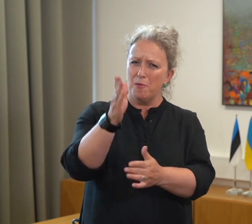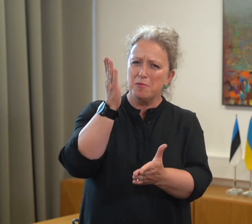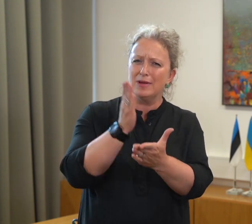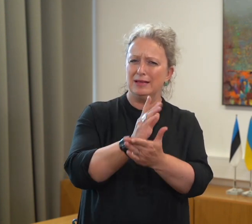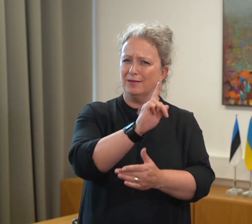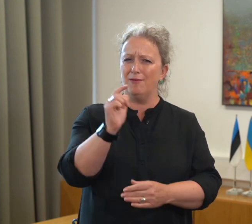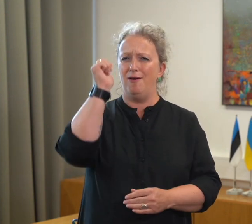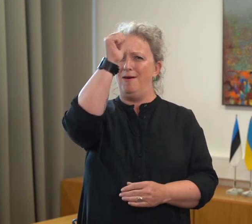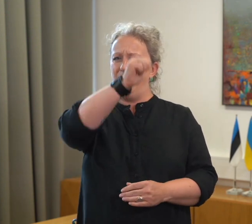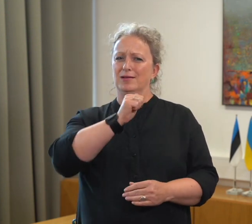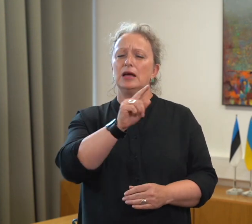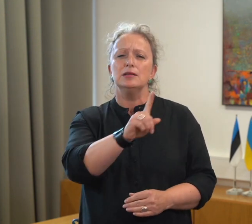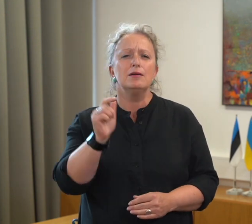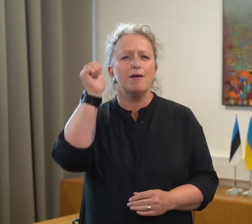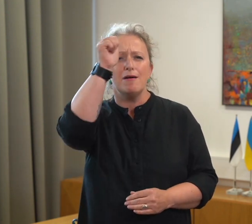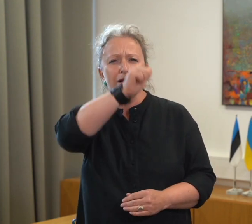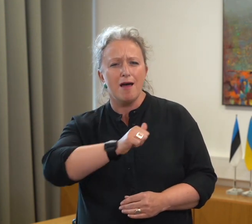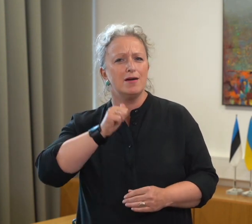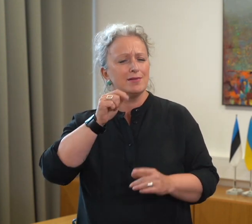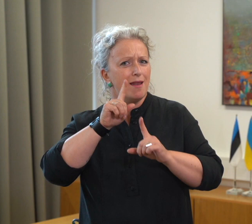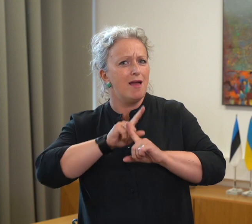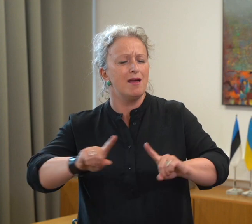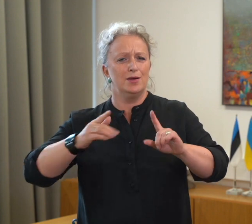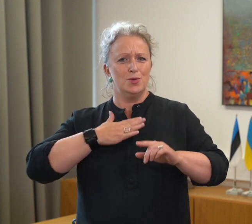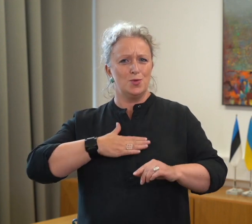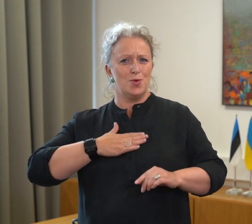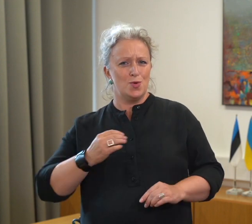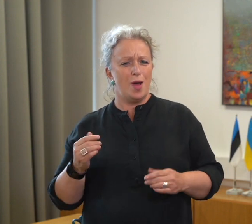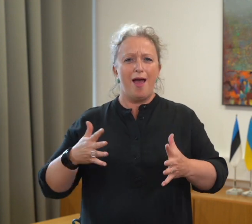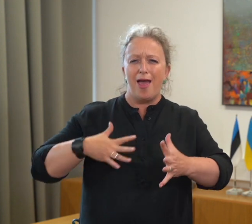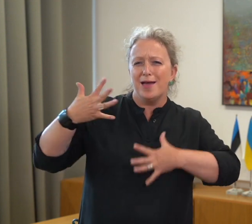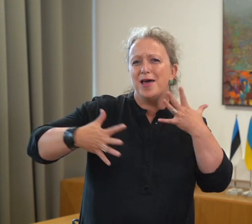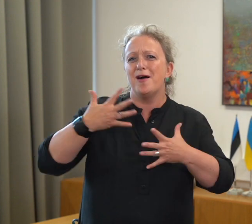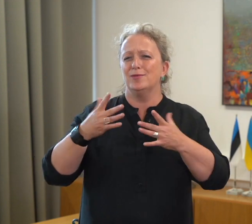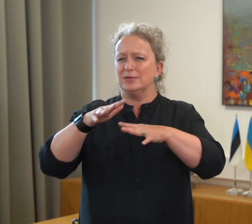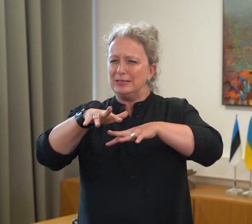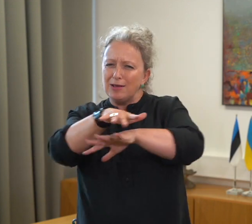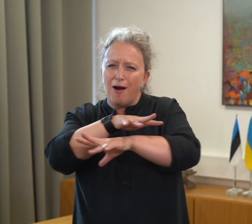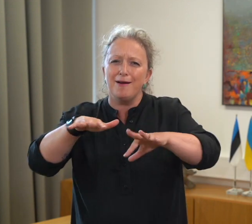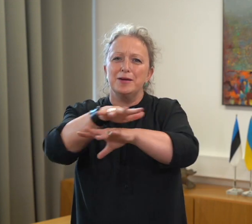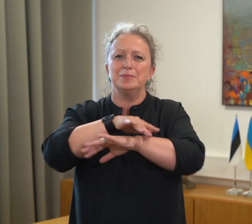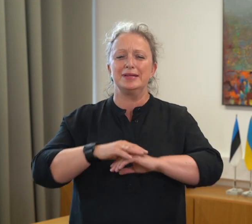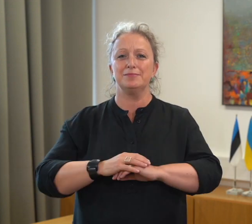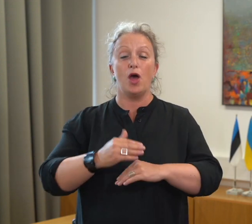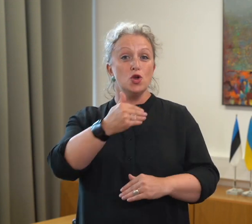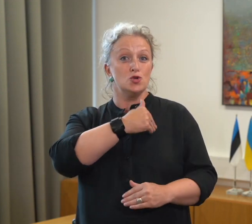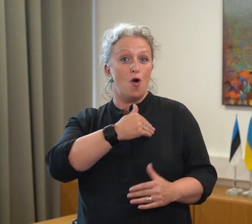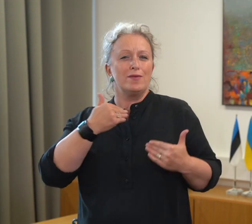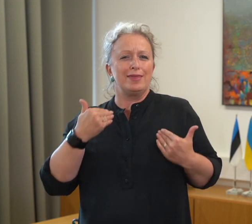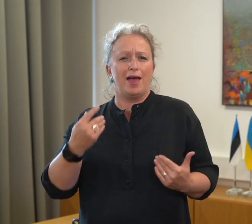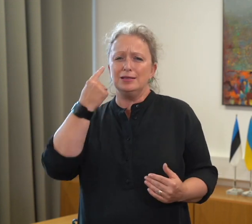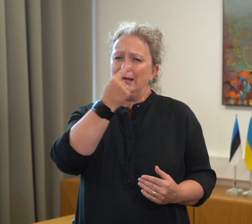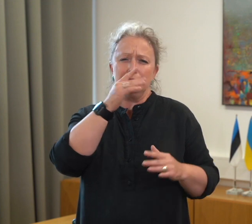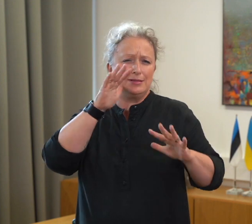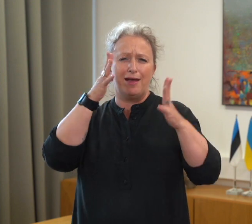igal aastal. Ja igal aastal toob see erilise meeleolev, elevuse ja sagimise. Soovin tänas ära